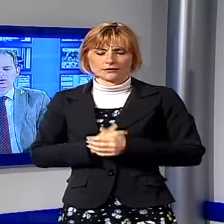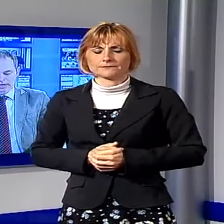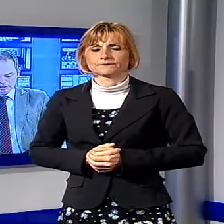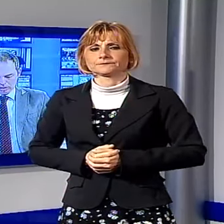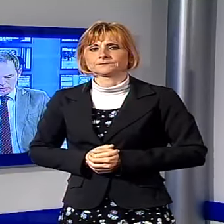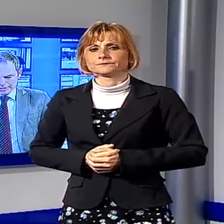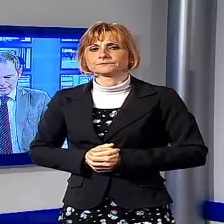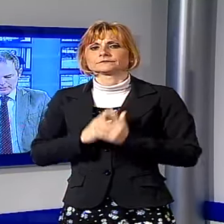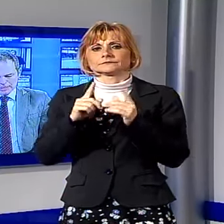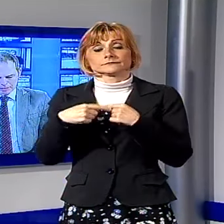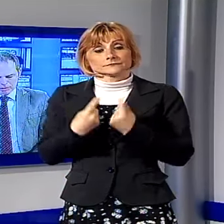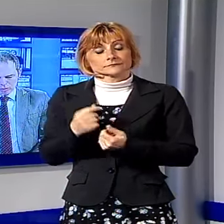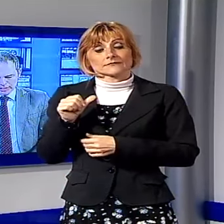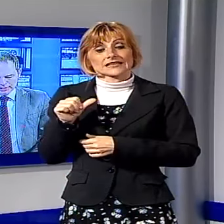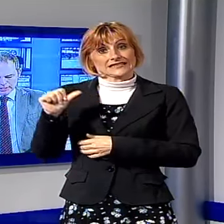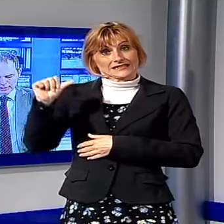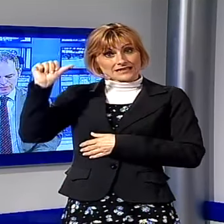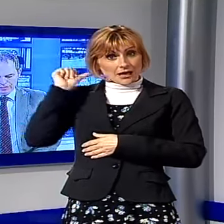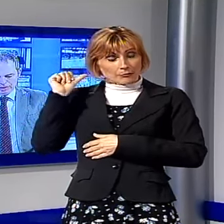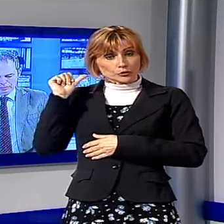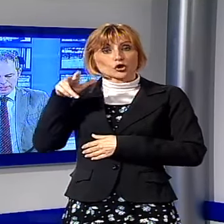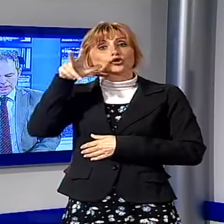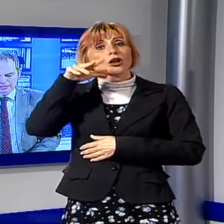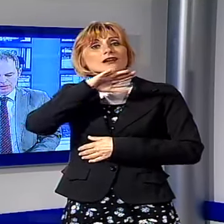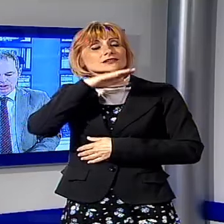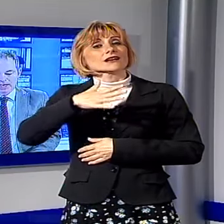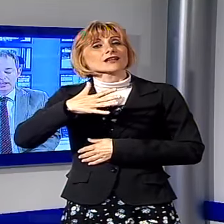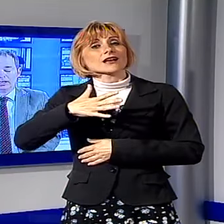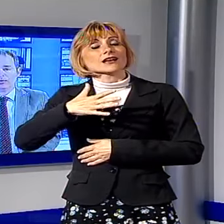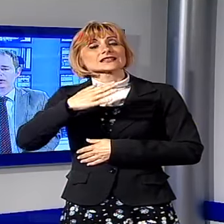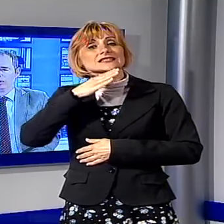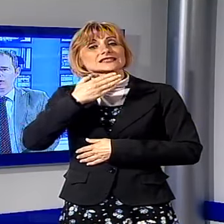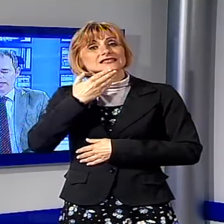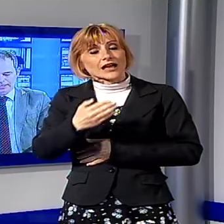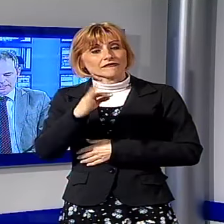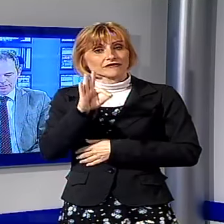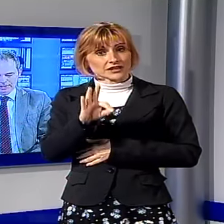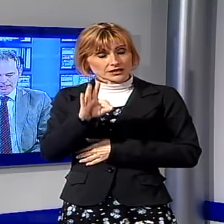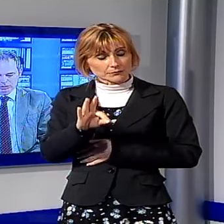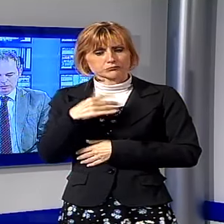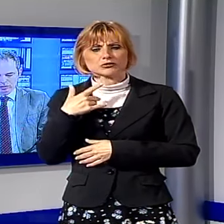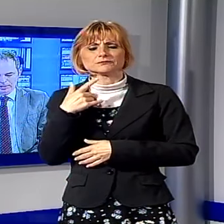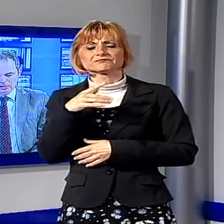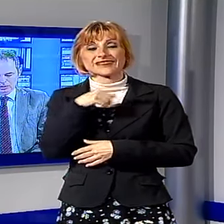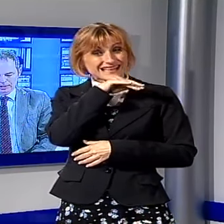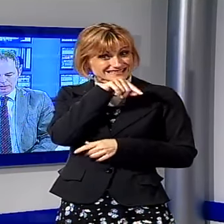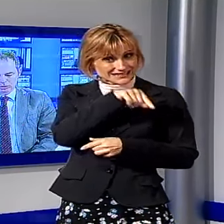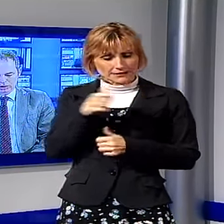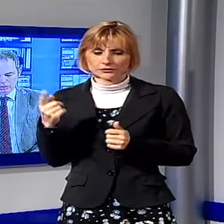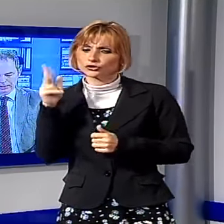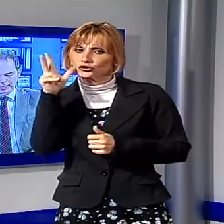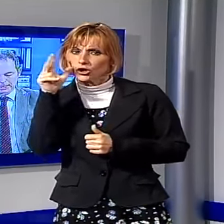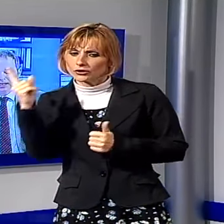Ancora la cronaca, sabato un'anziana di San Filippo era stata avvicinata da una donna che le aveva chiesto informazioni per